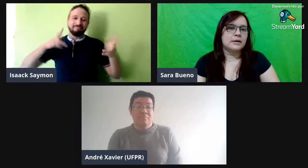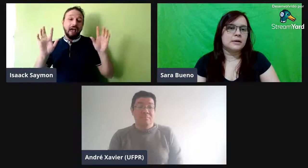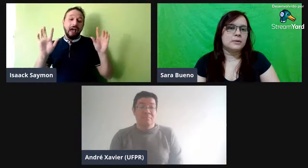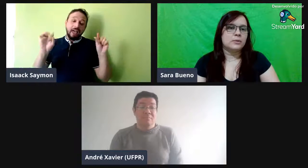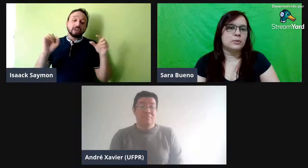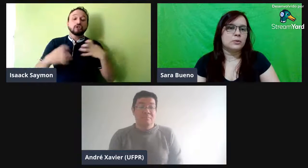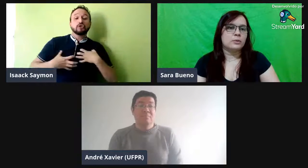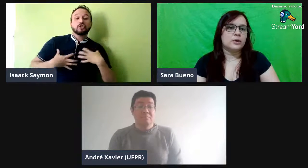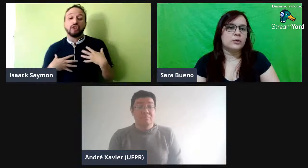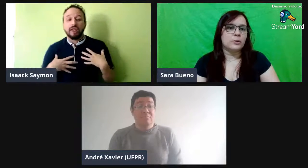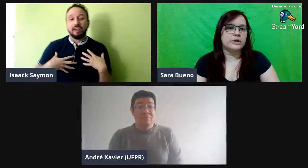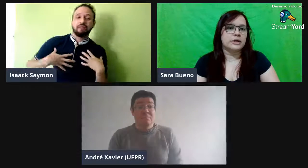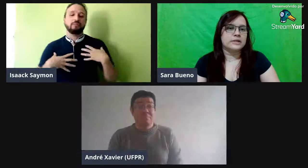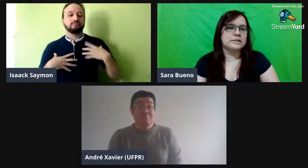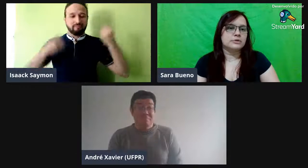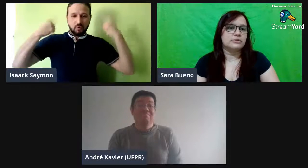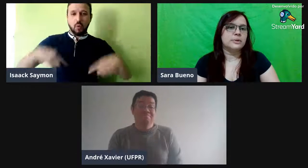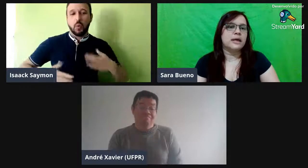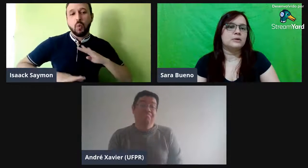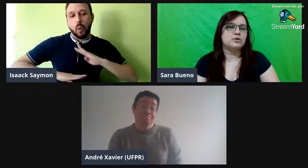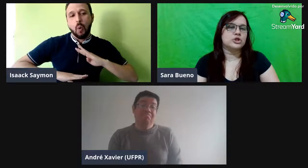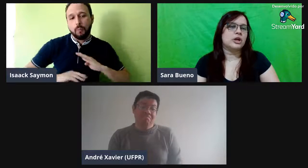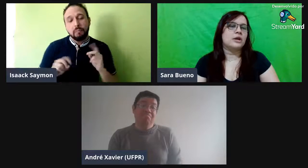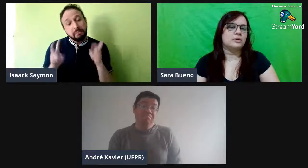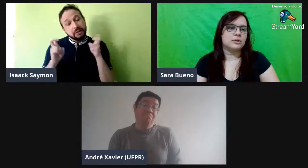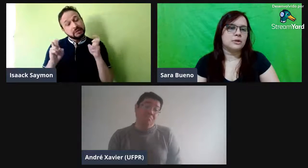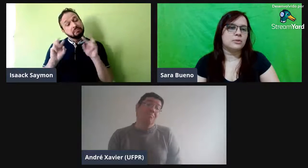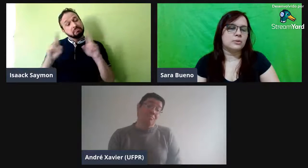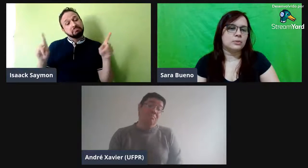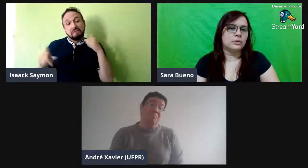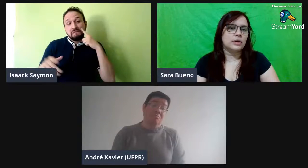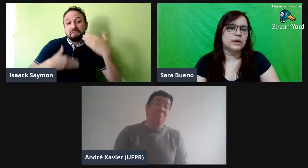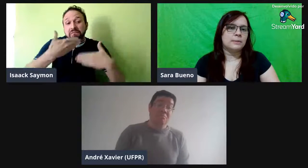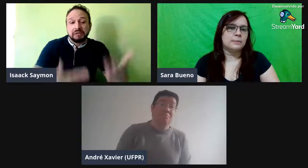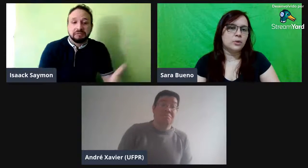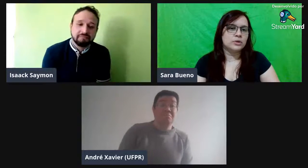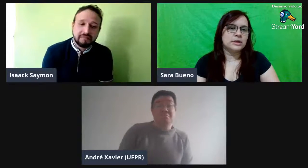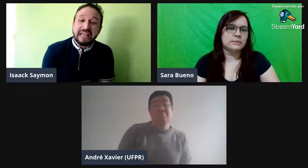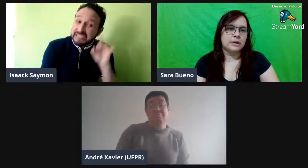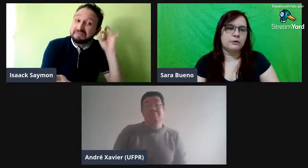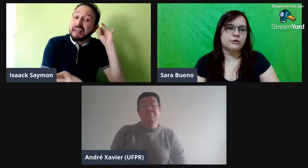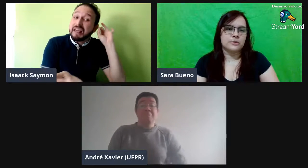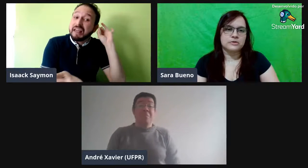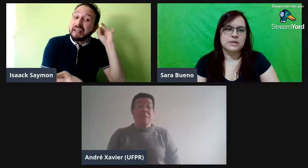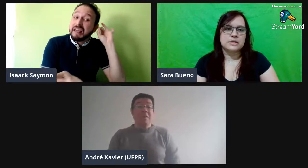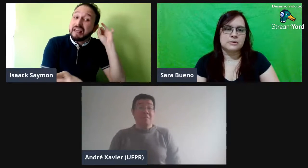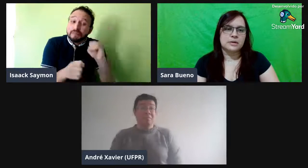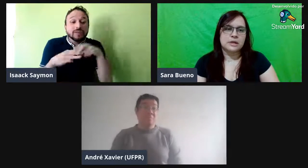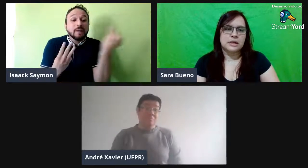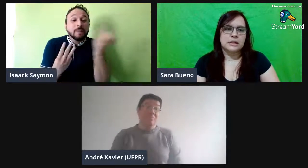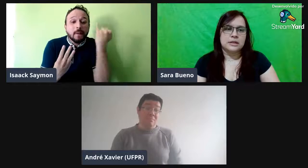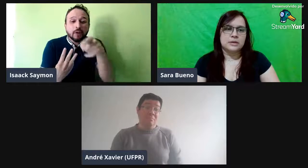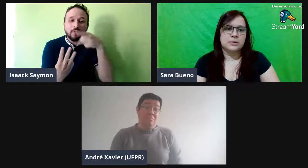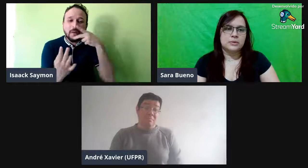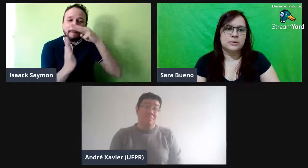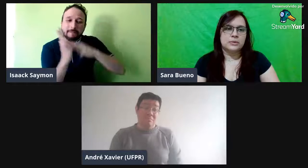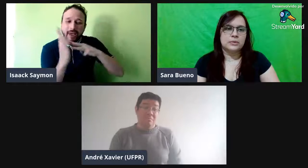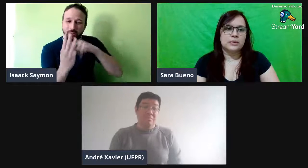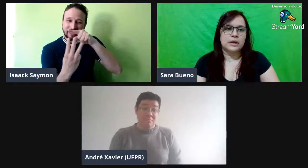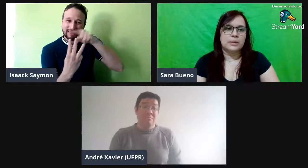o corpo humano, como que ele se movimenta, o jeito, né? corpo, muda também conforme a situação. Então, é